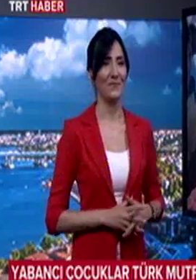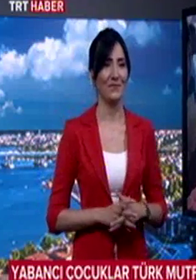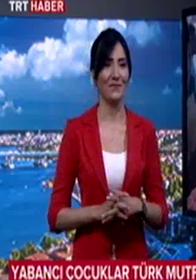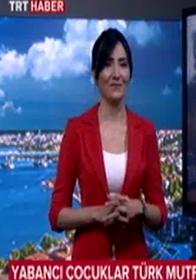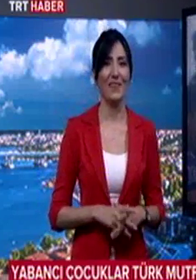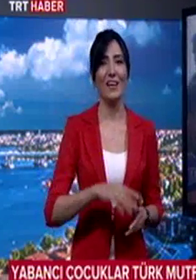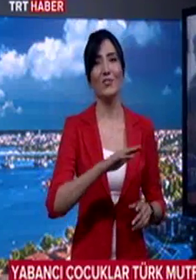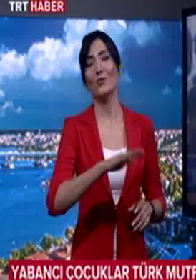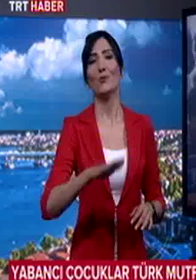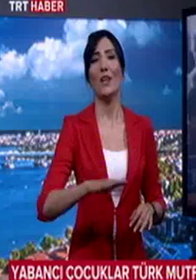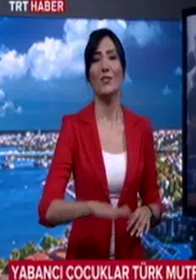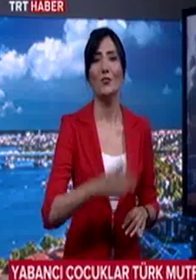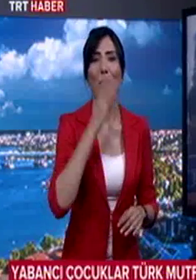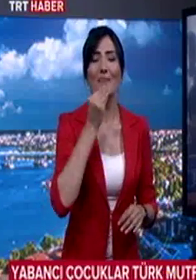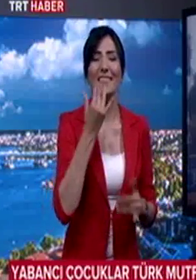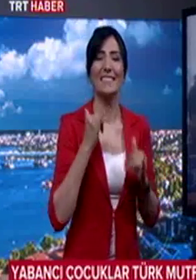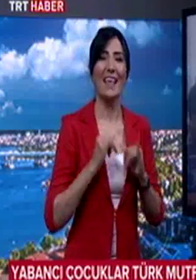Çocuklar küçük pastaları zevkle süsledi.